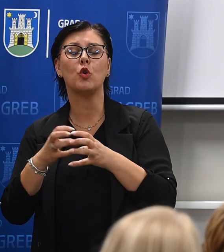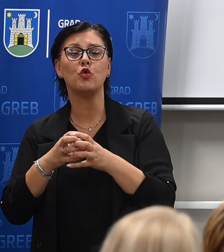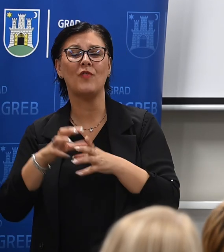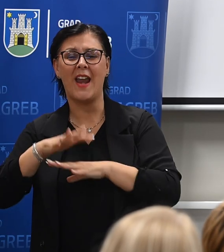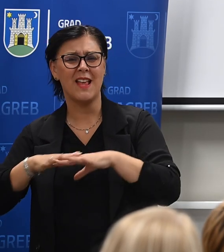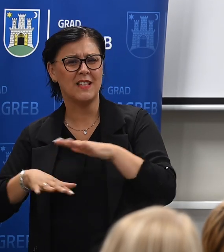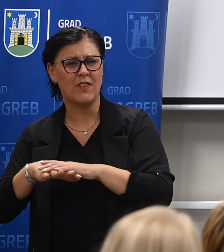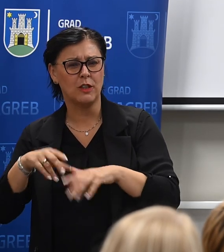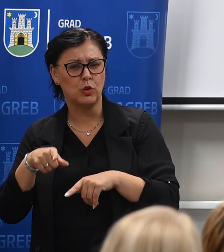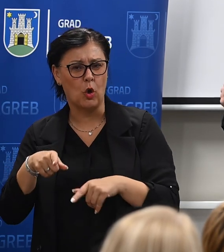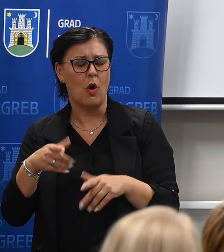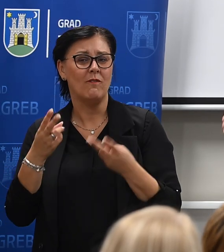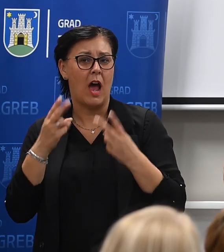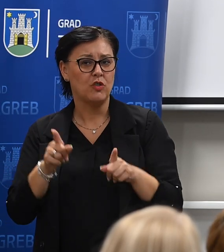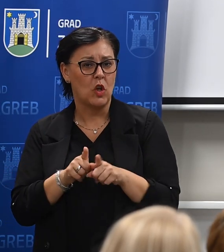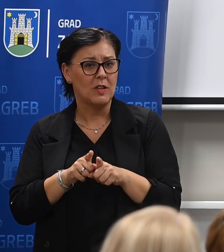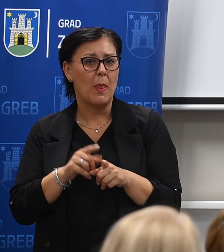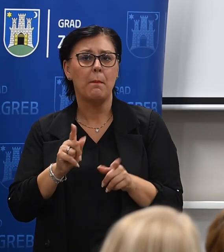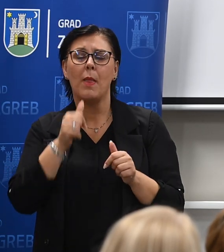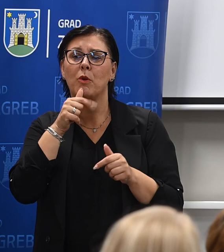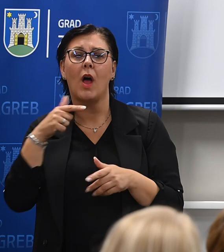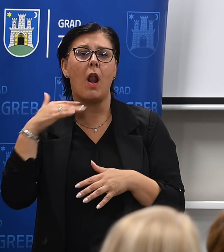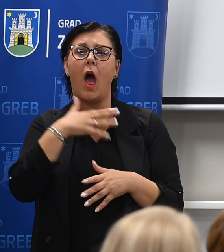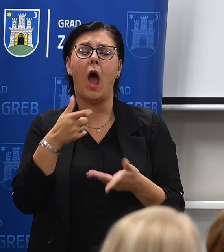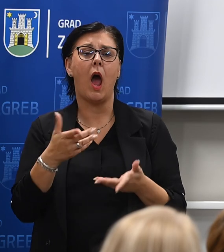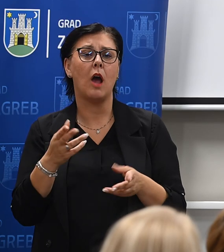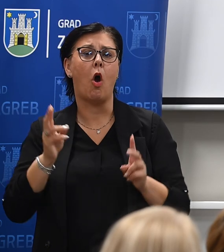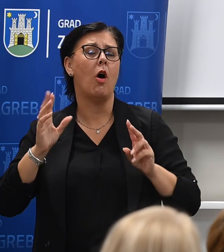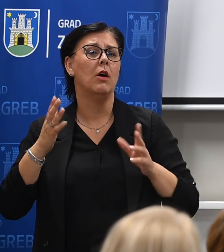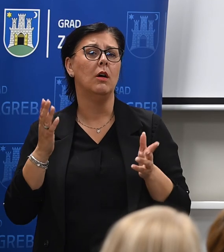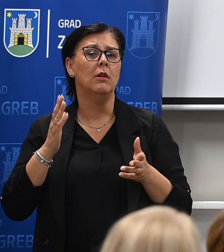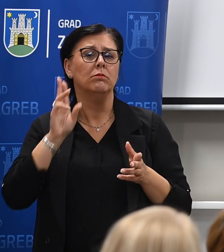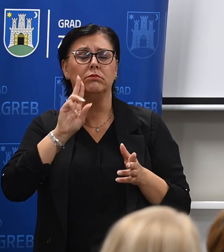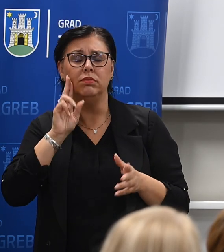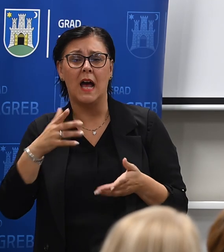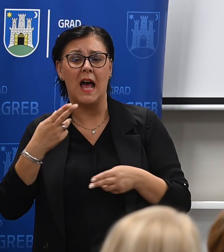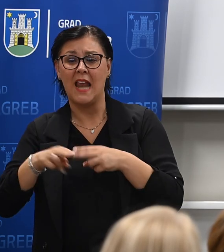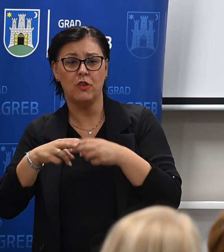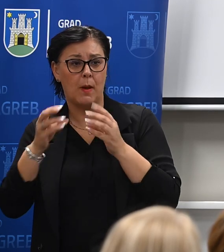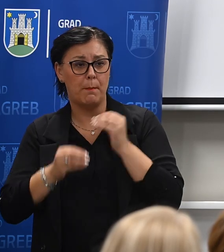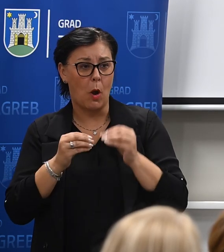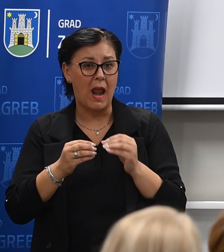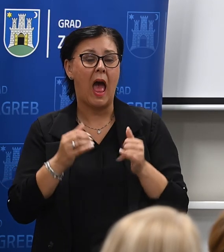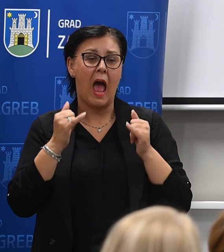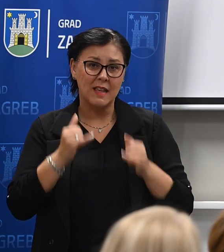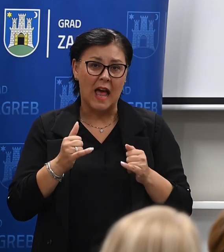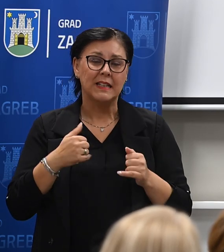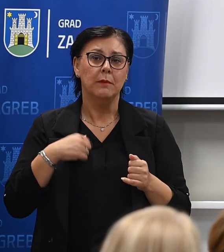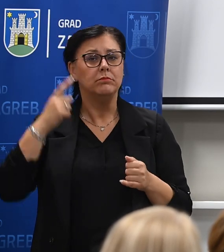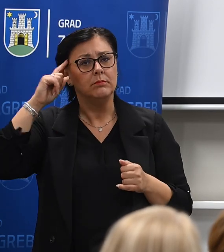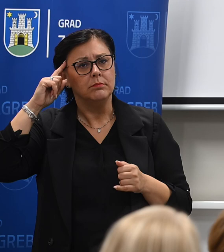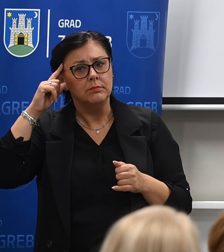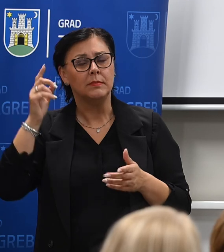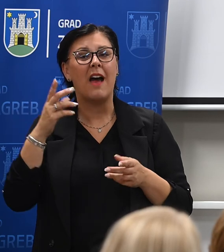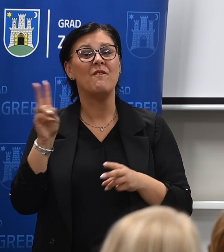se i mučimo, zato i mi ne možemo samo ovako riješiti problem vrtića, ali evo, mislim da smo jako sad blizu rješenju da imamo